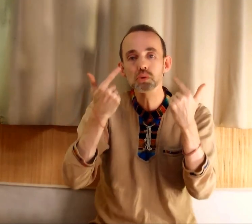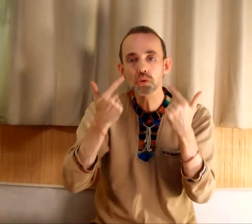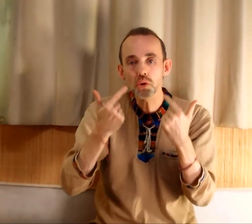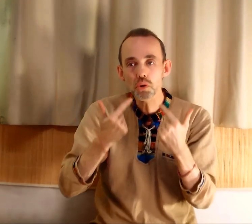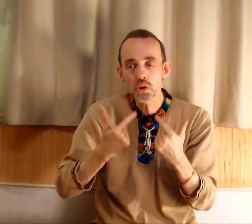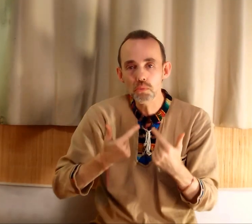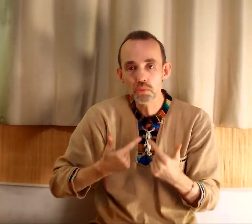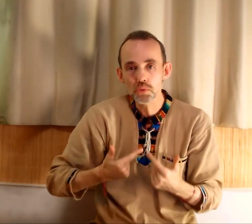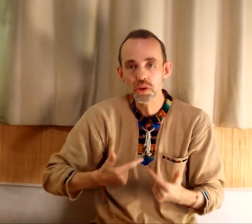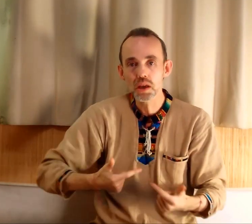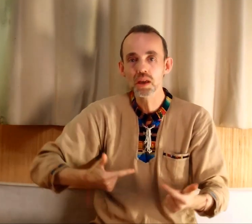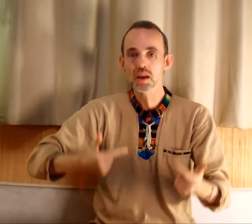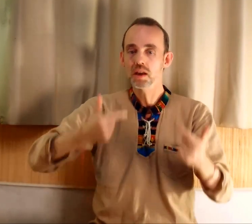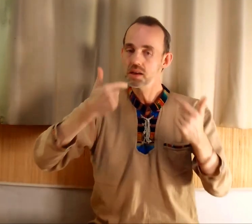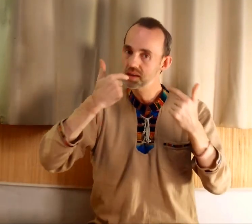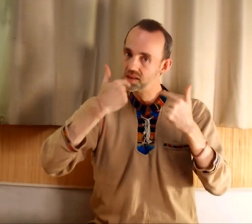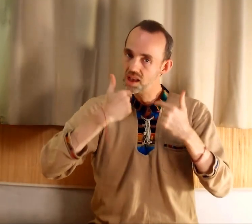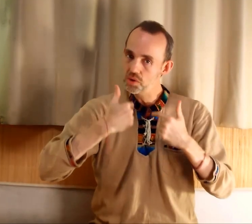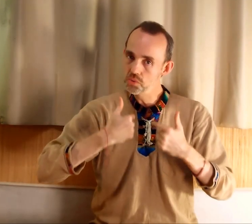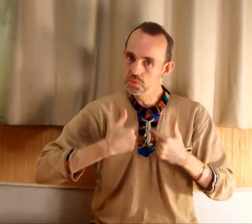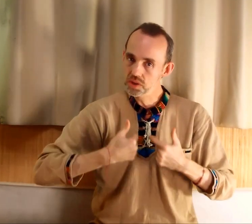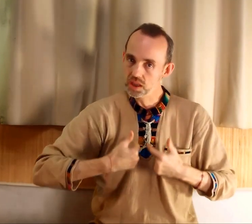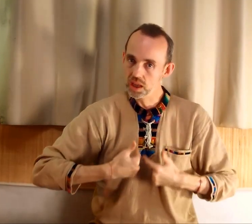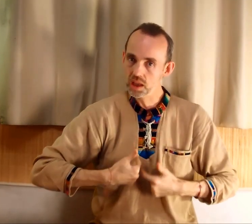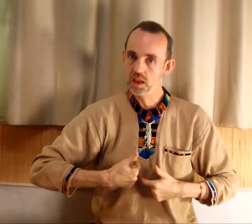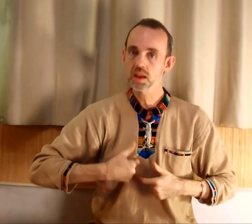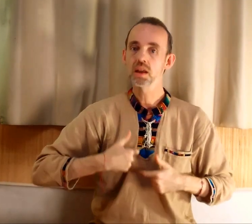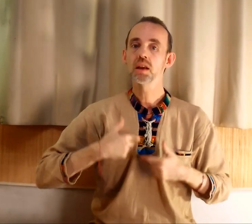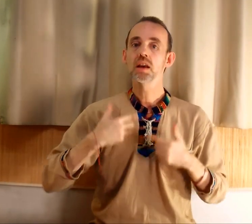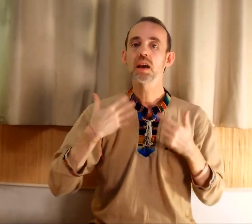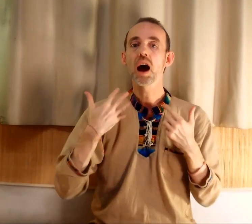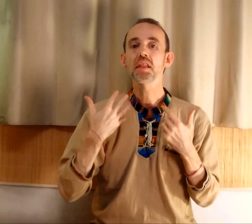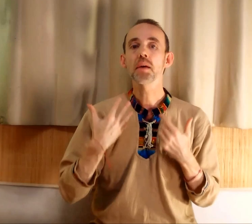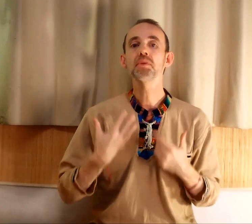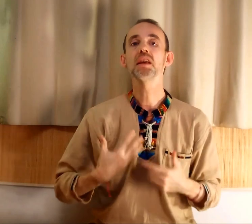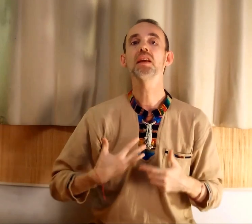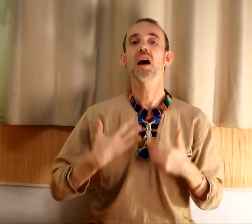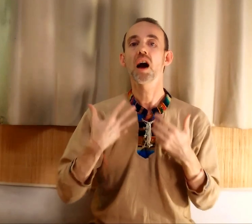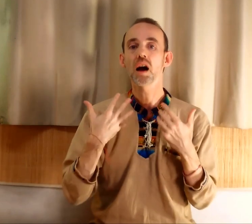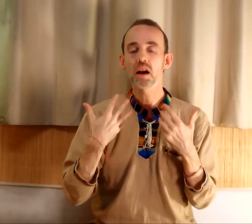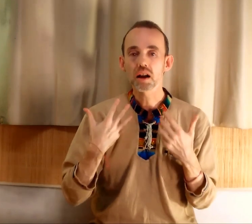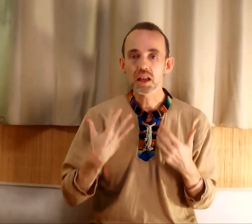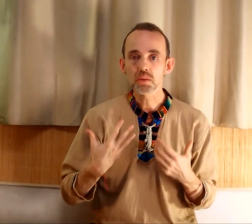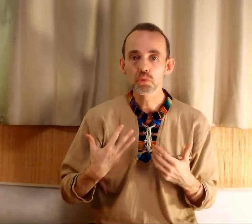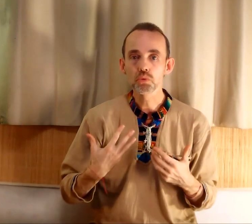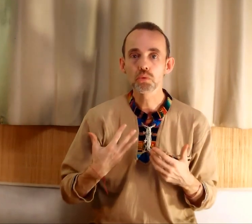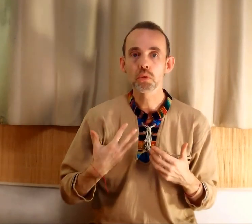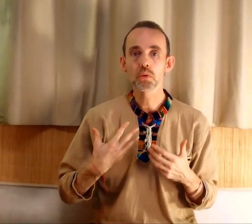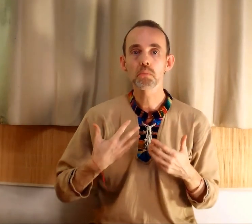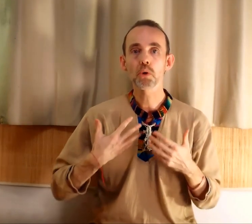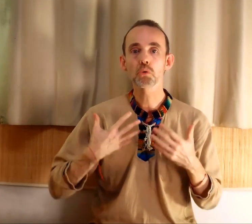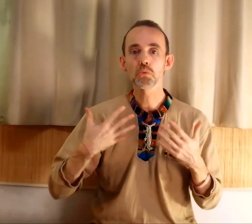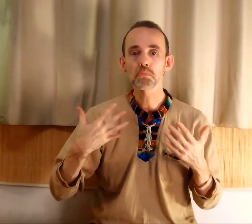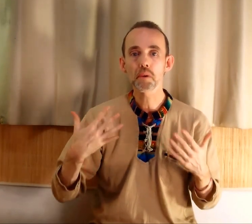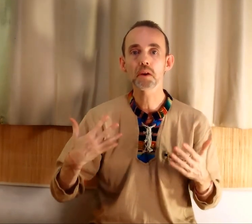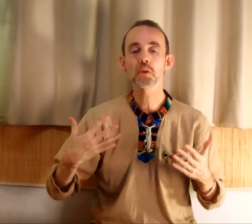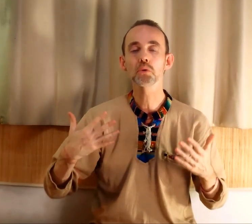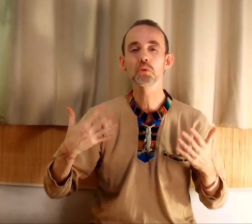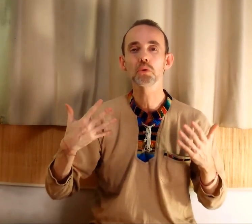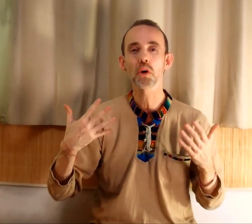se reposer, s'écouter, adapter un rythme nouveau, prendre une période de